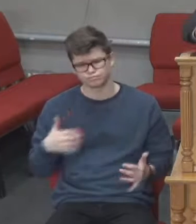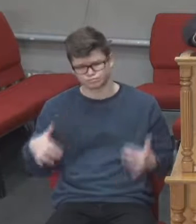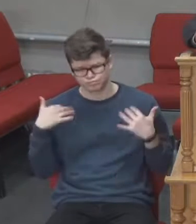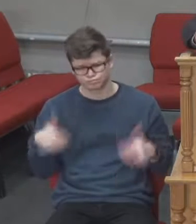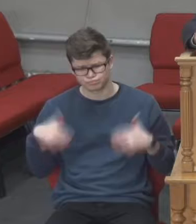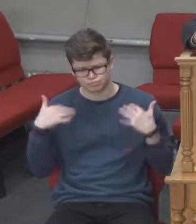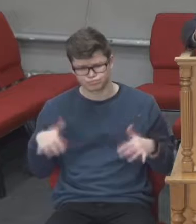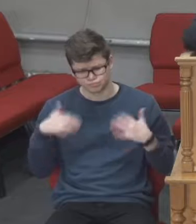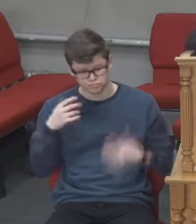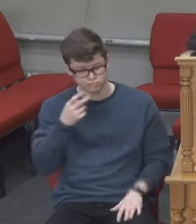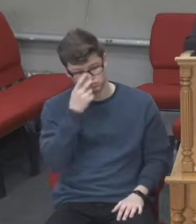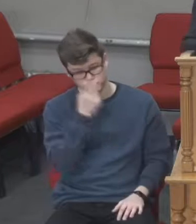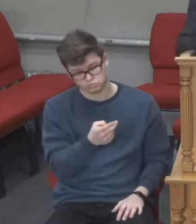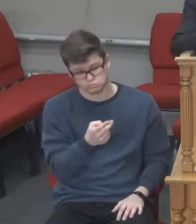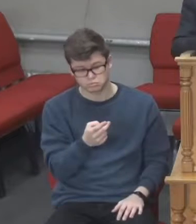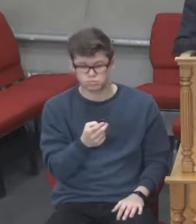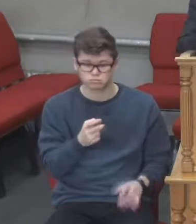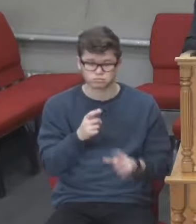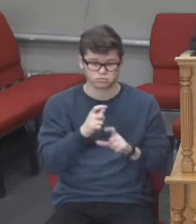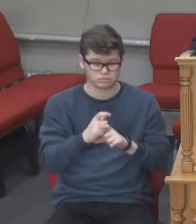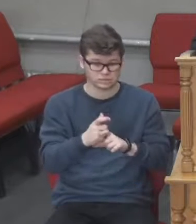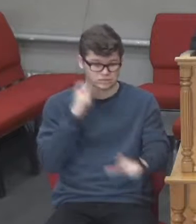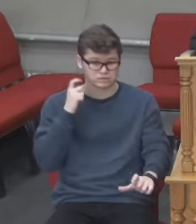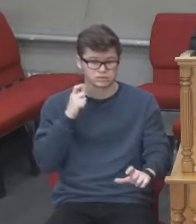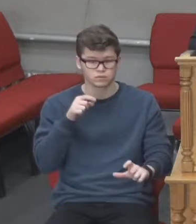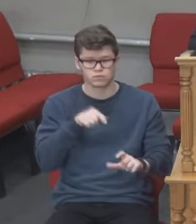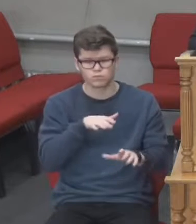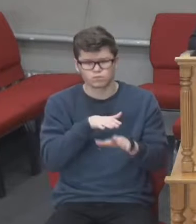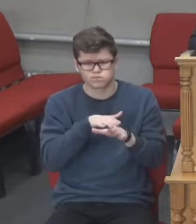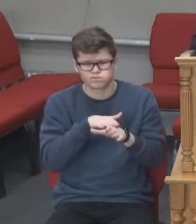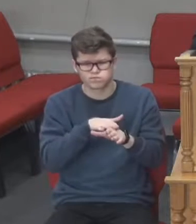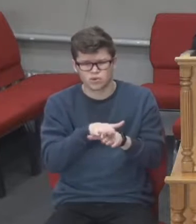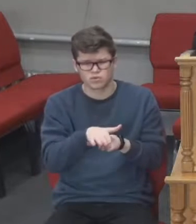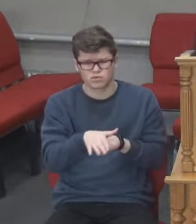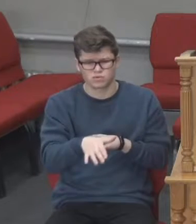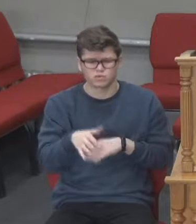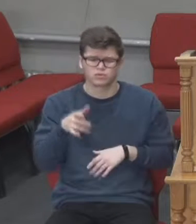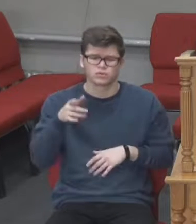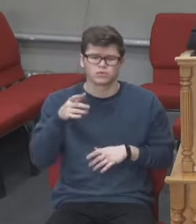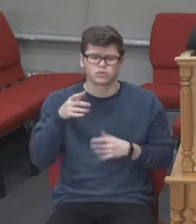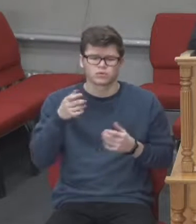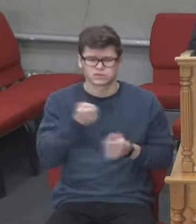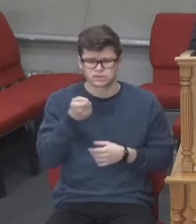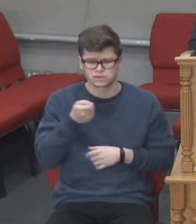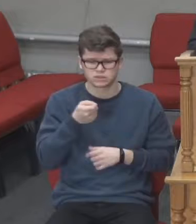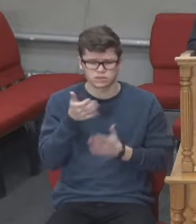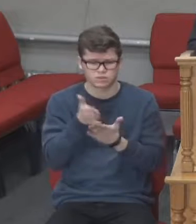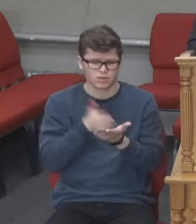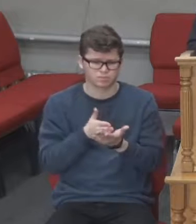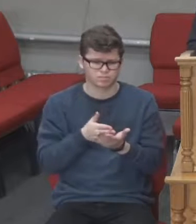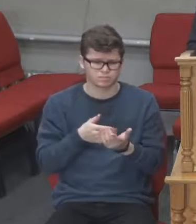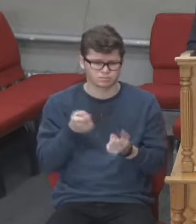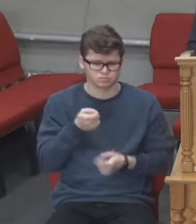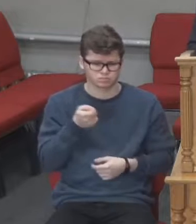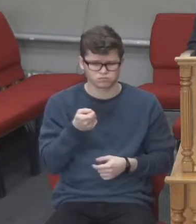ешелонів, які були завантажені українським зерном. Бог дав урожай, вродило зерно.